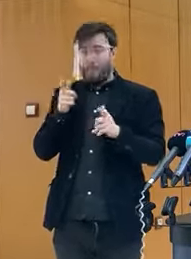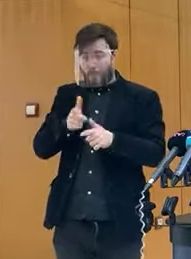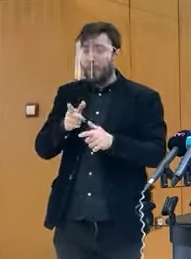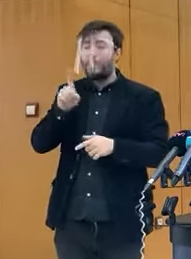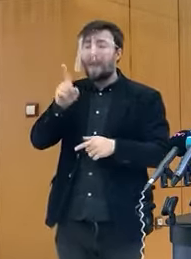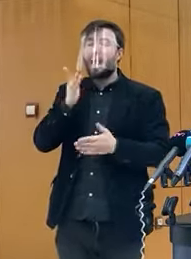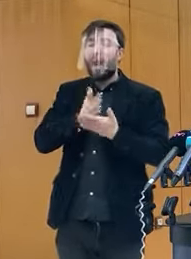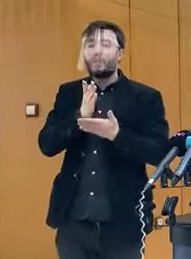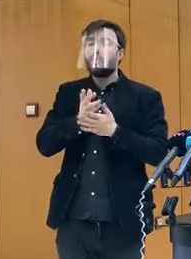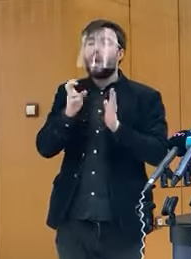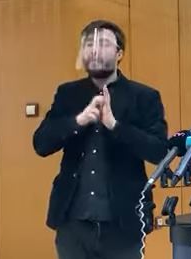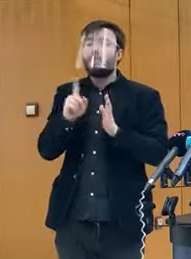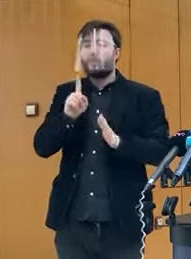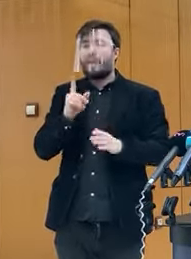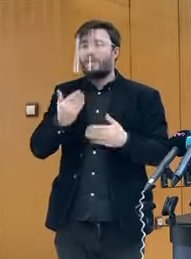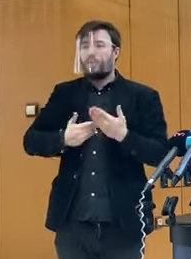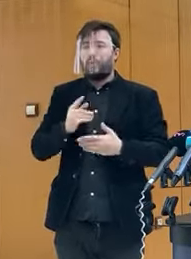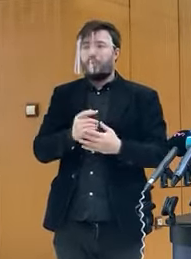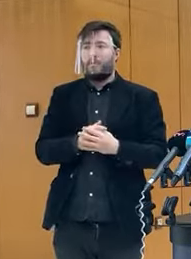aplikáciu.